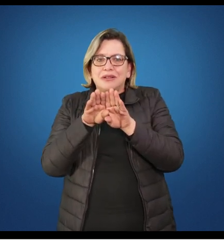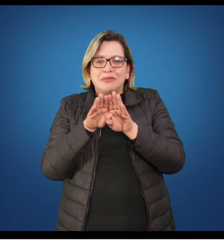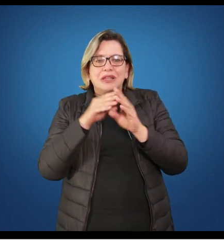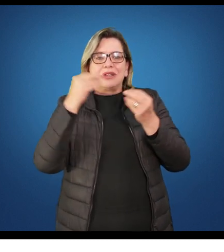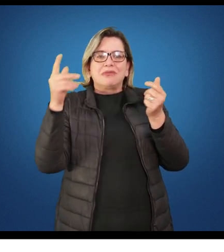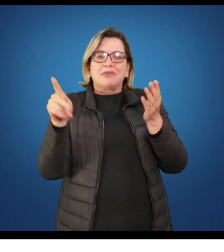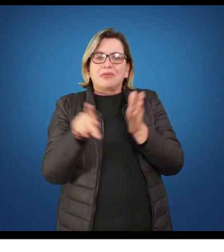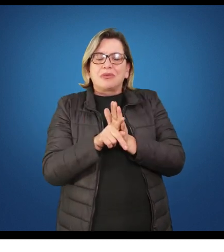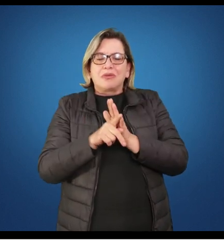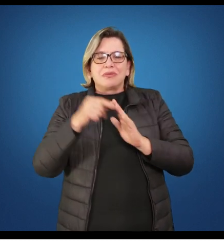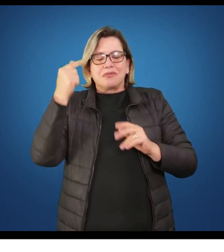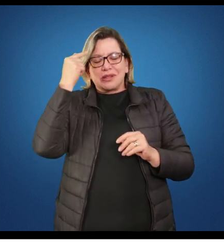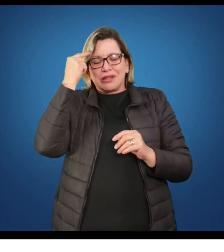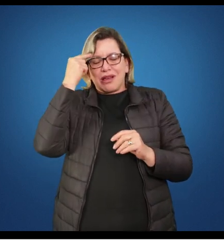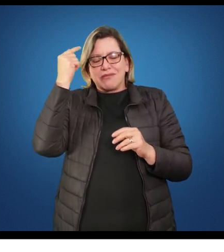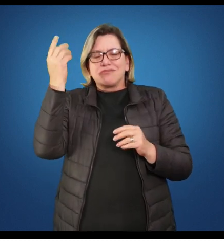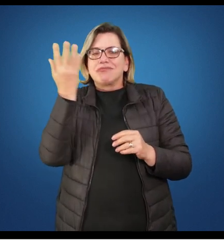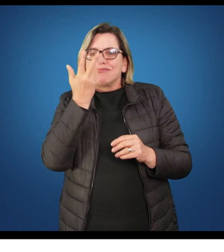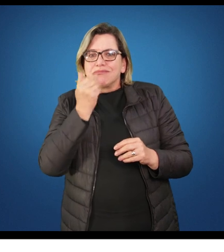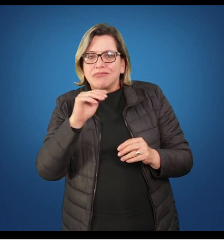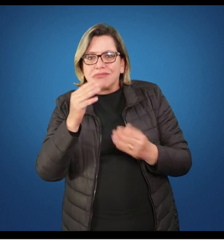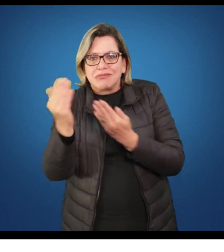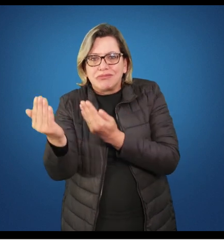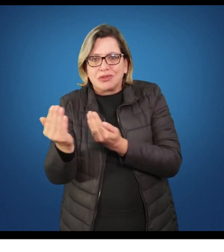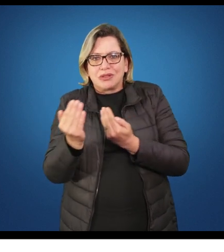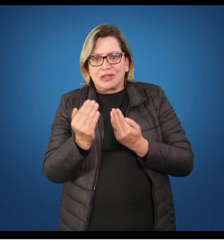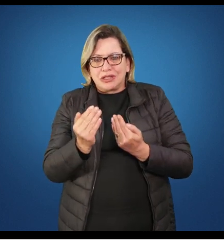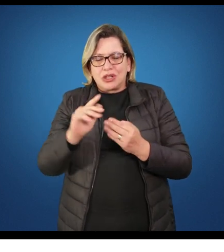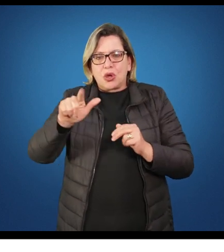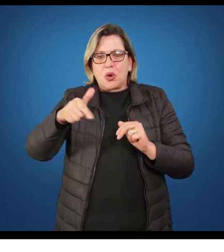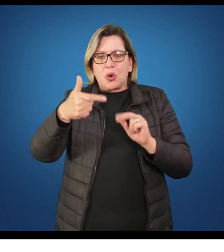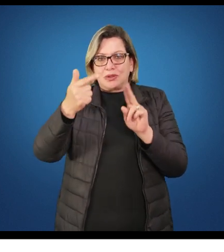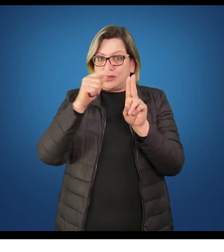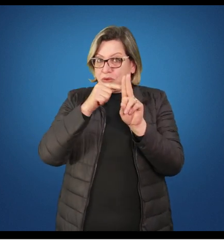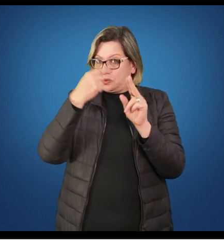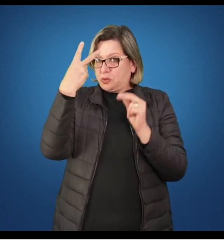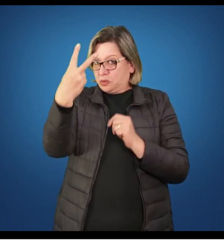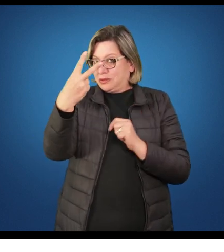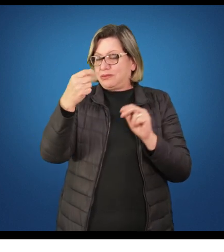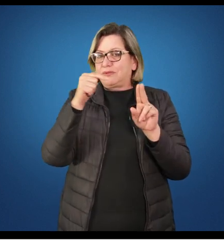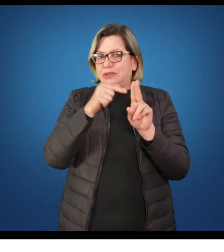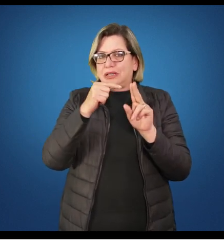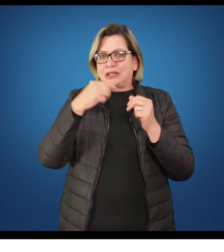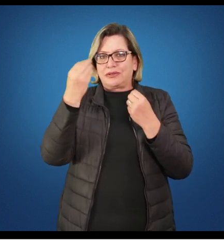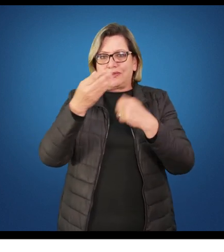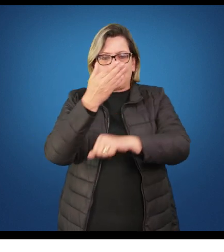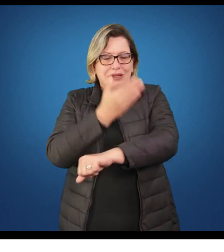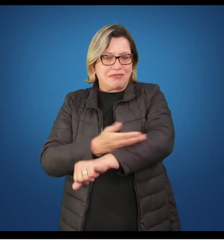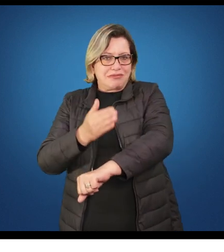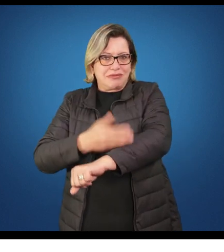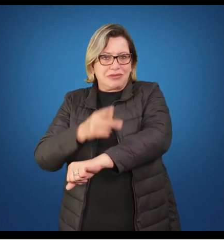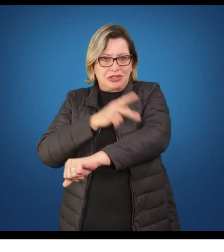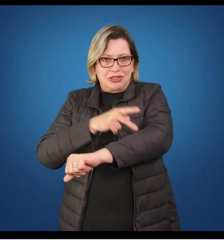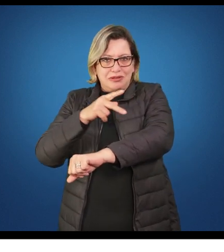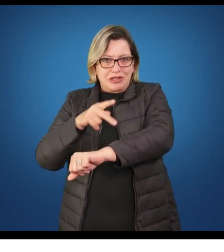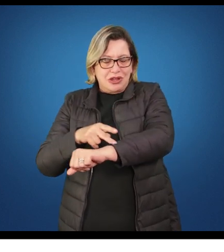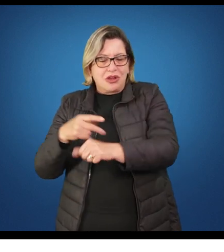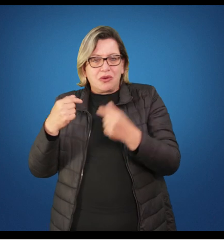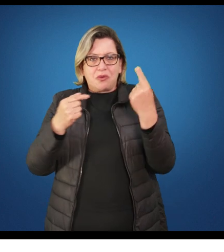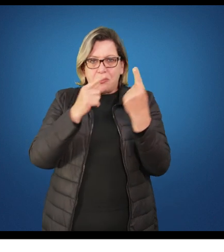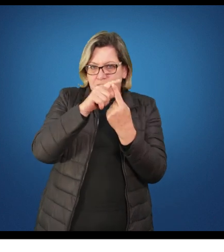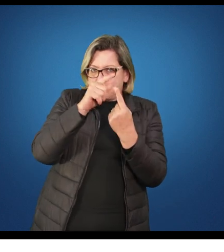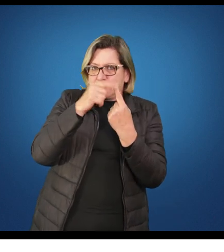concepções do adolescente, mais duas unidades que vão falar da prática pedagógica, uma específica com a criança e outra